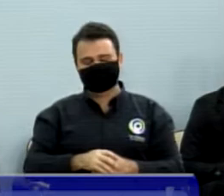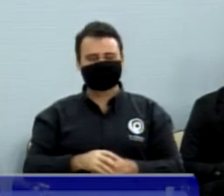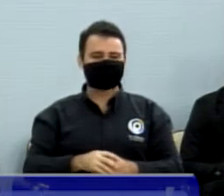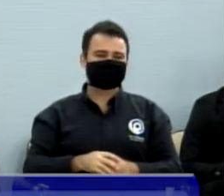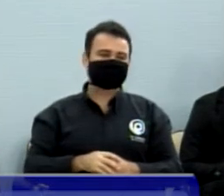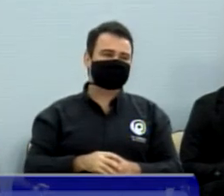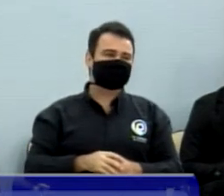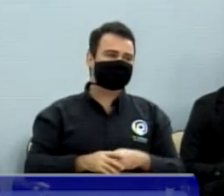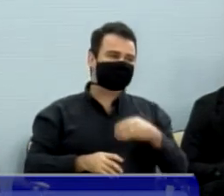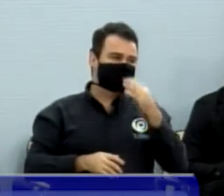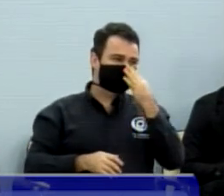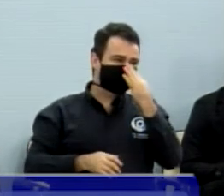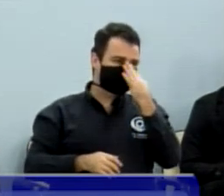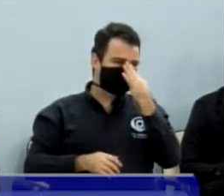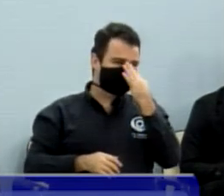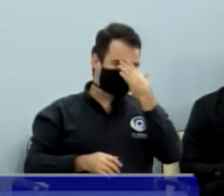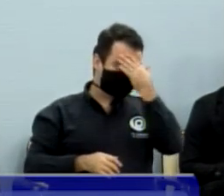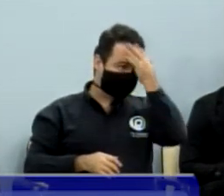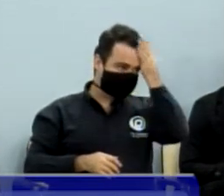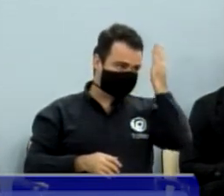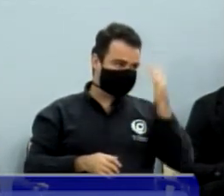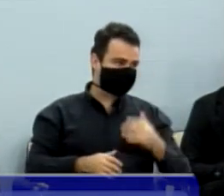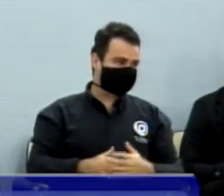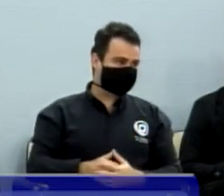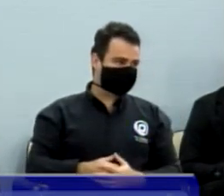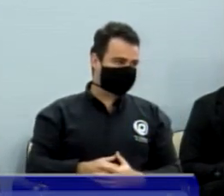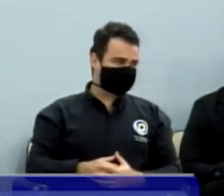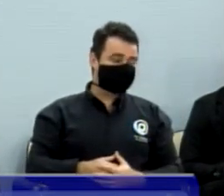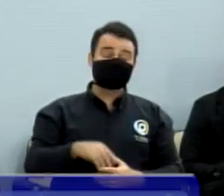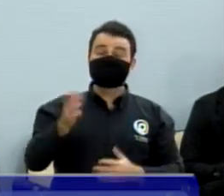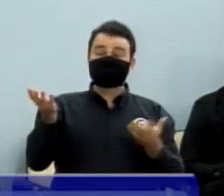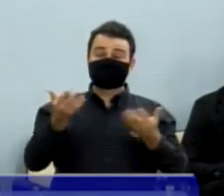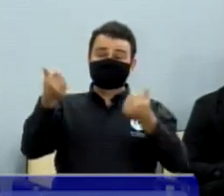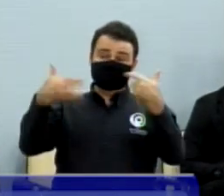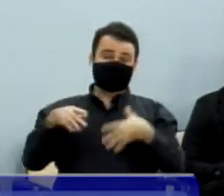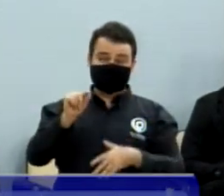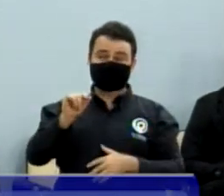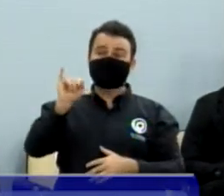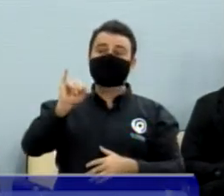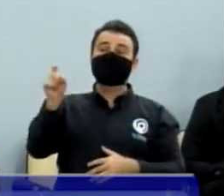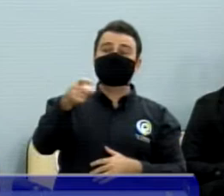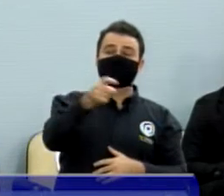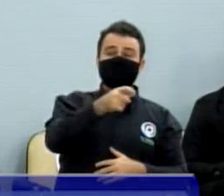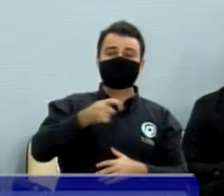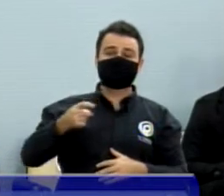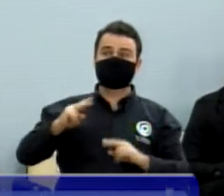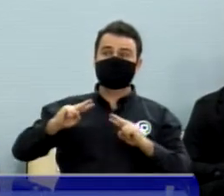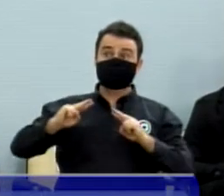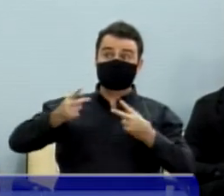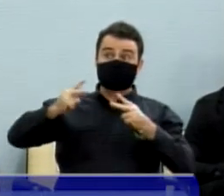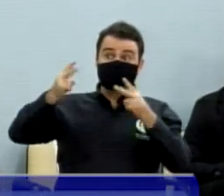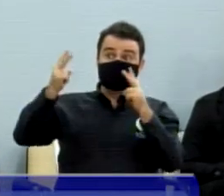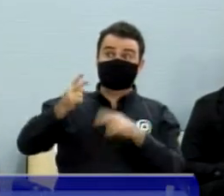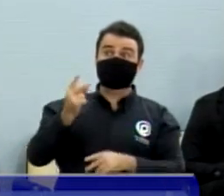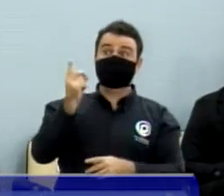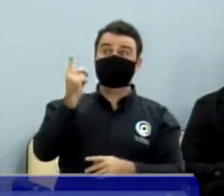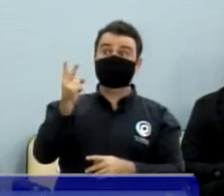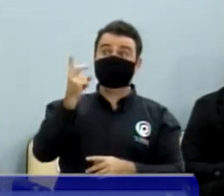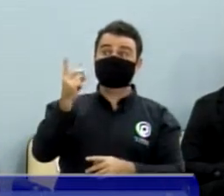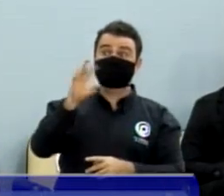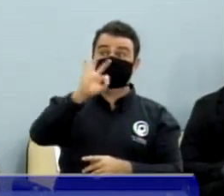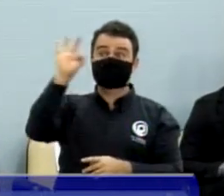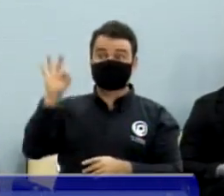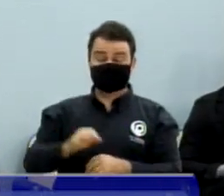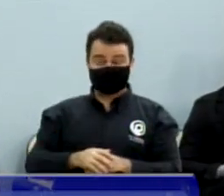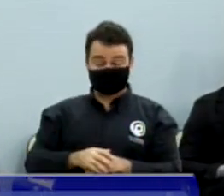desses 12% do IPTU. Eu já me manifestei, eu estava em viagem de férias,